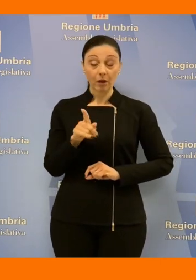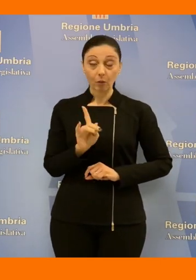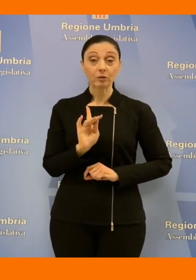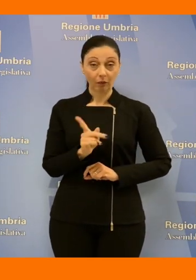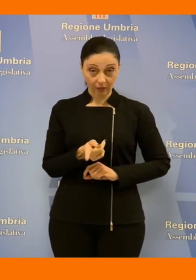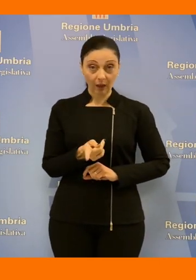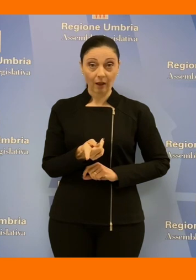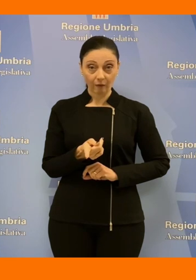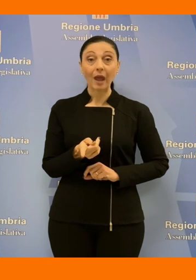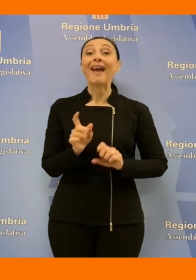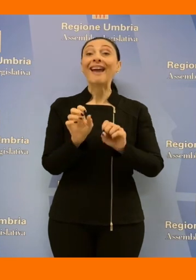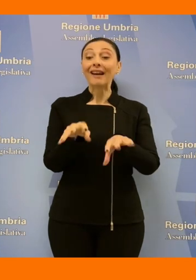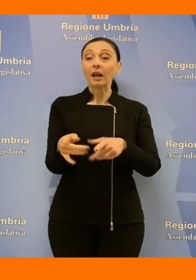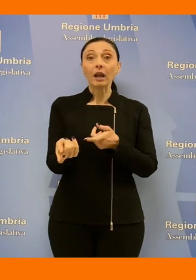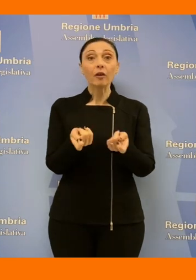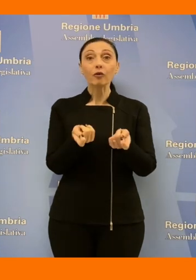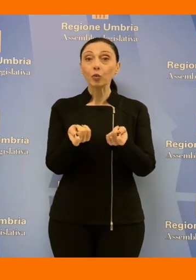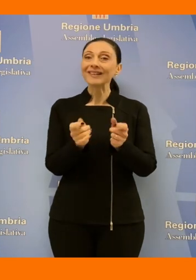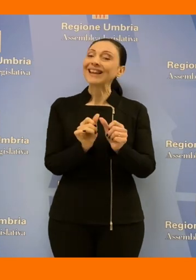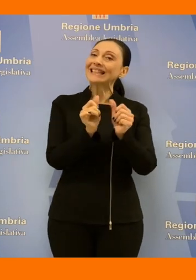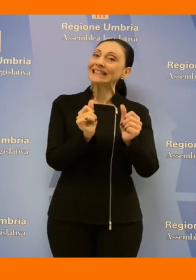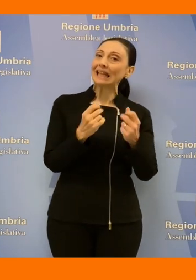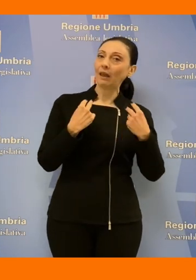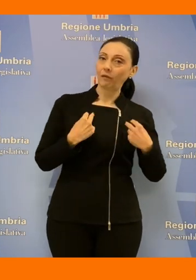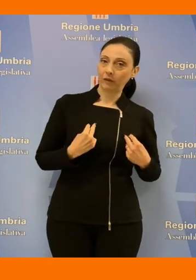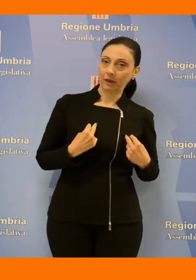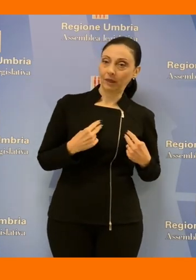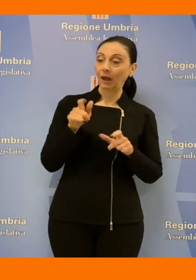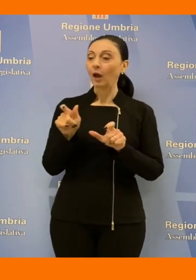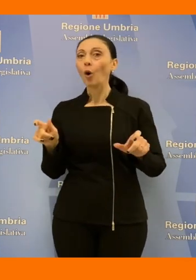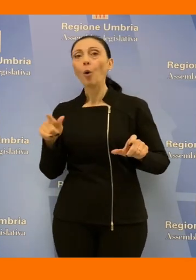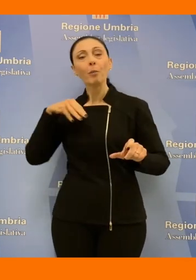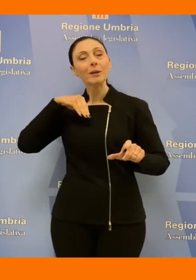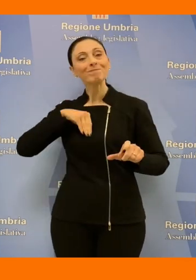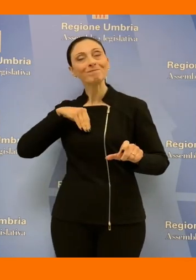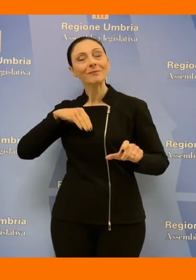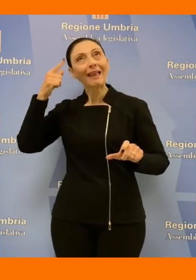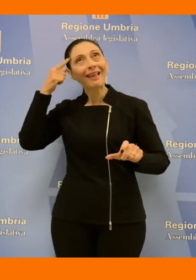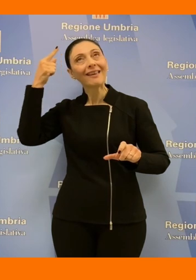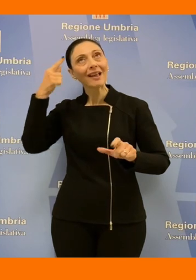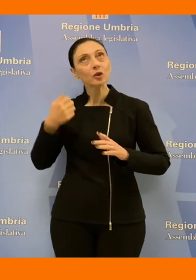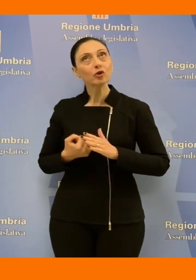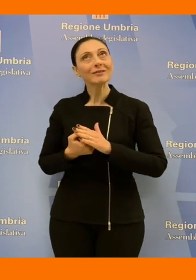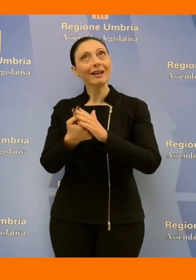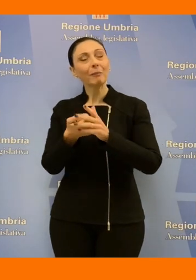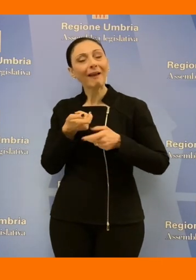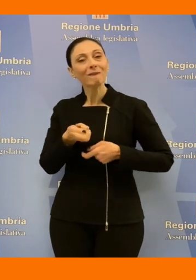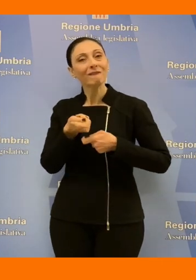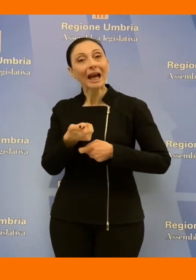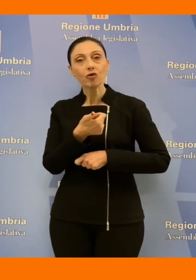quindi nello stile di vita nella coscienza degli Umbri un'idea di sostenibilità spinta al 100% il futuro va